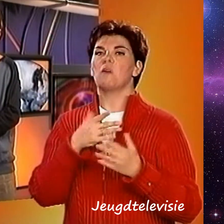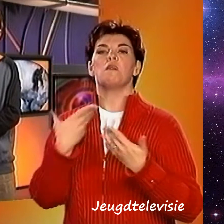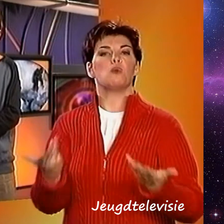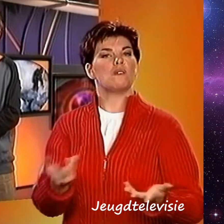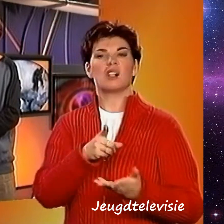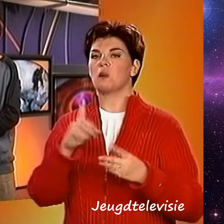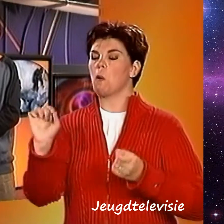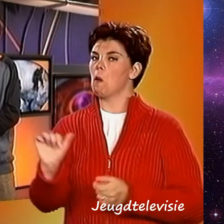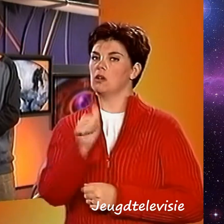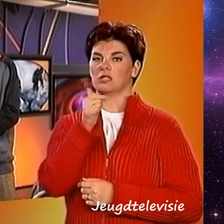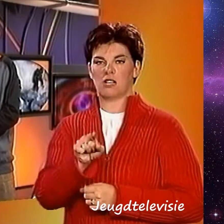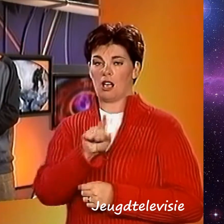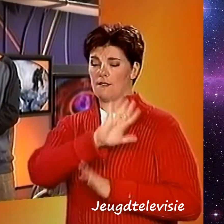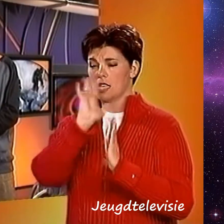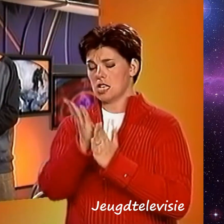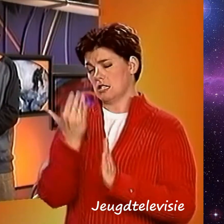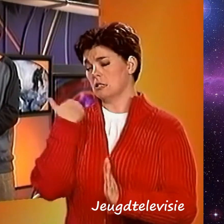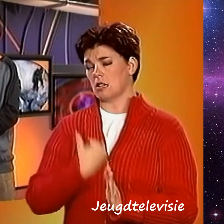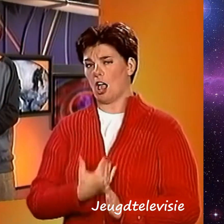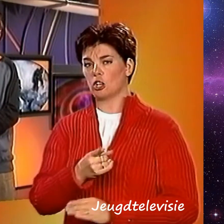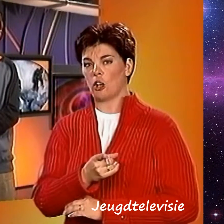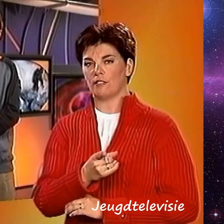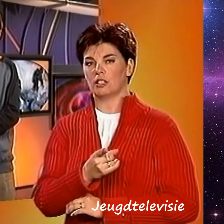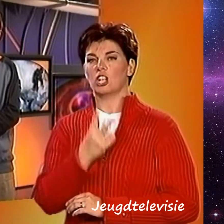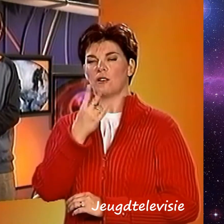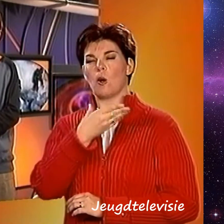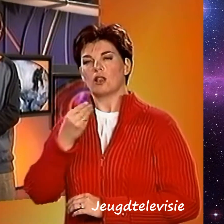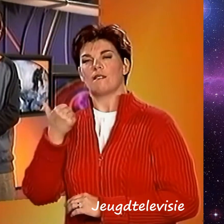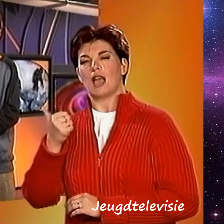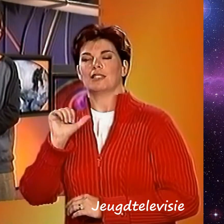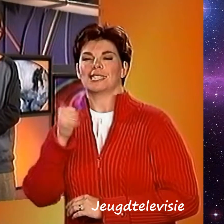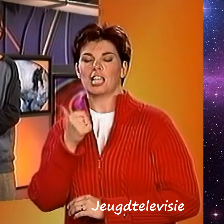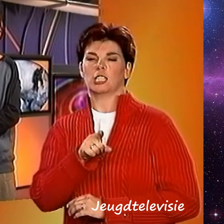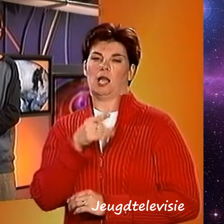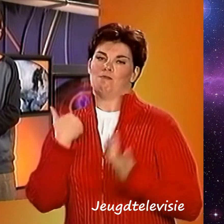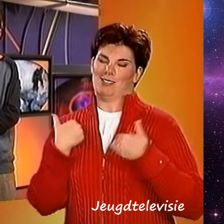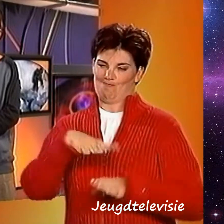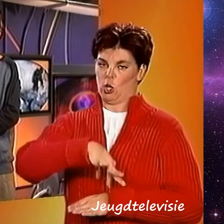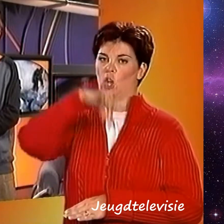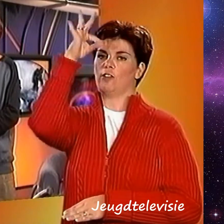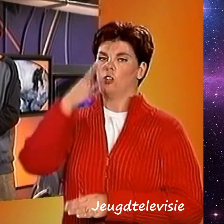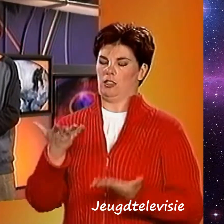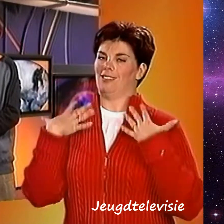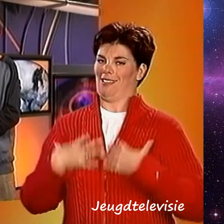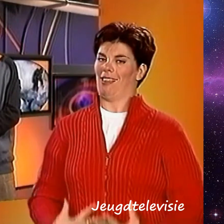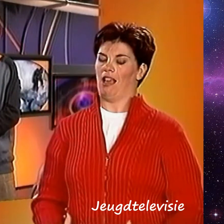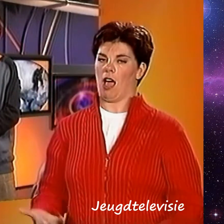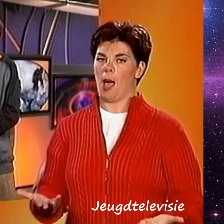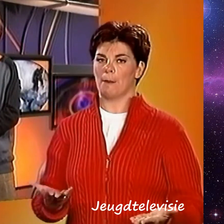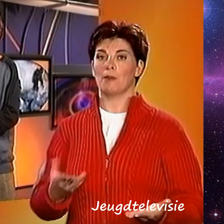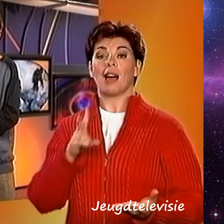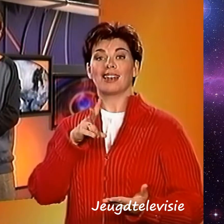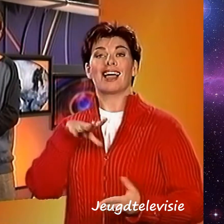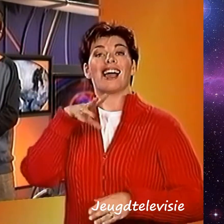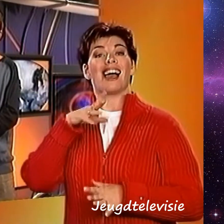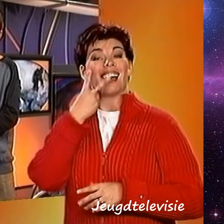veel slachtoffers. Tot nu toe zijn de lichamen van 265 mensen gevonden. Reddingswerkers blijven zoeken naar slachtoffers, want een paar